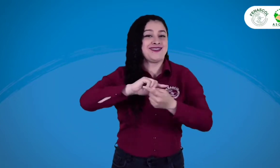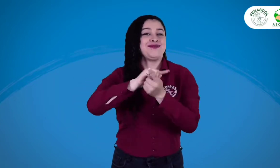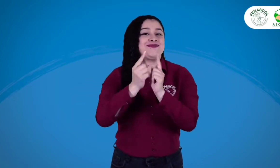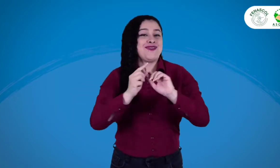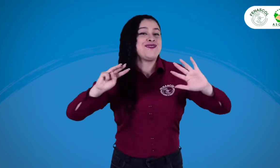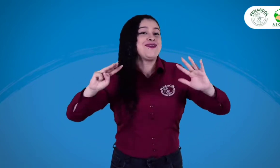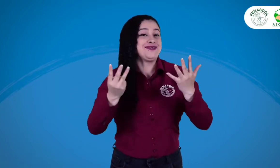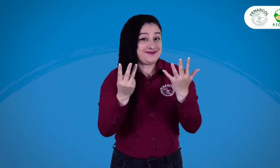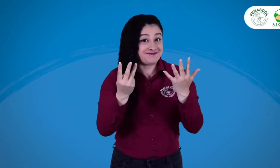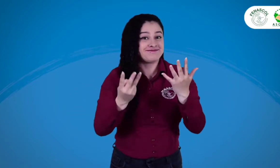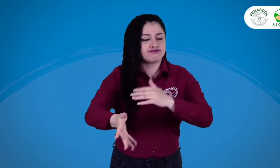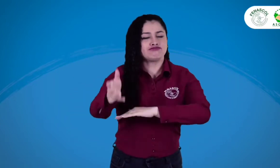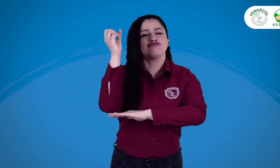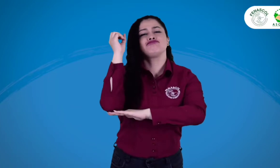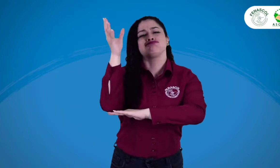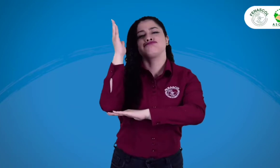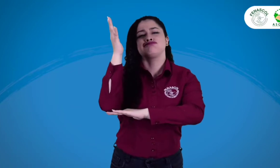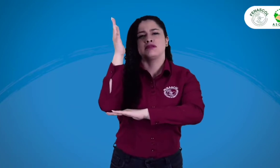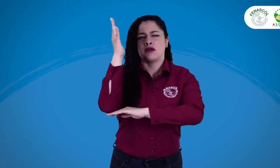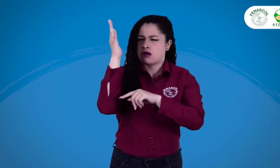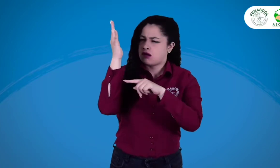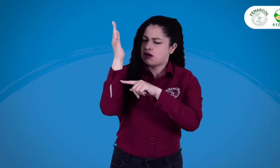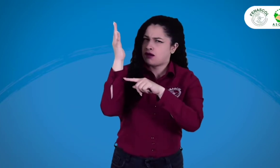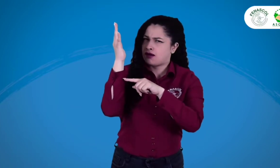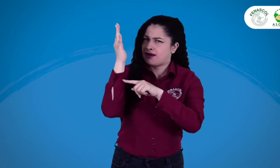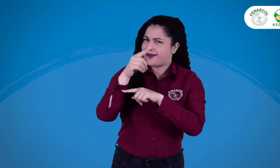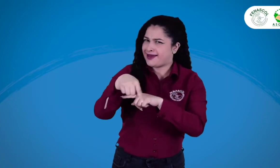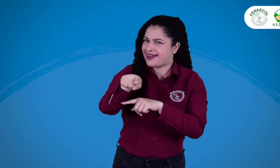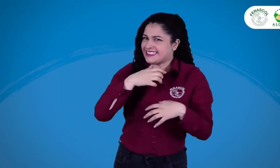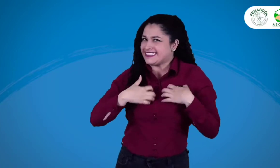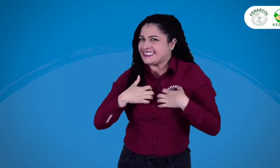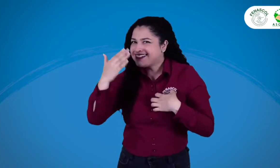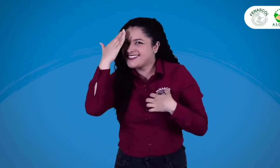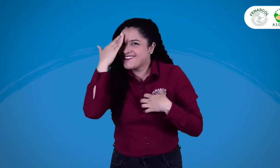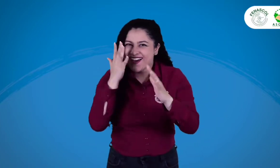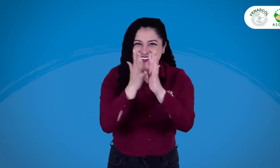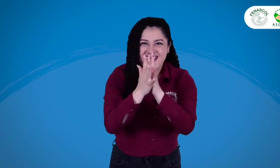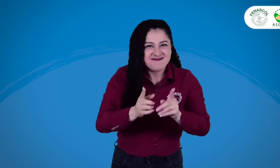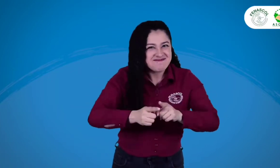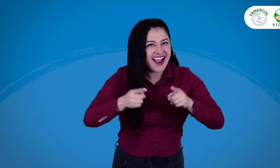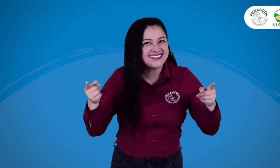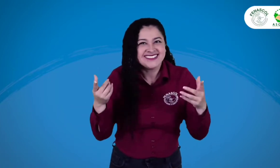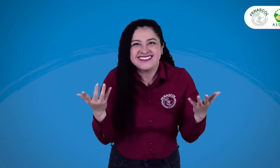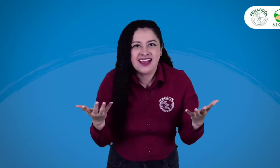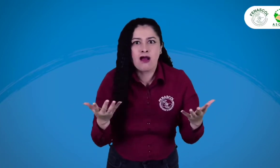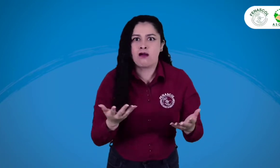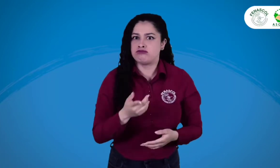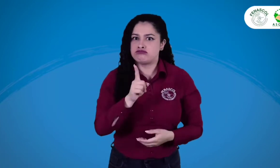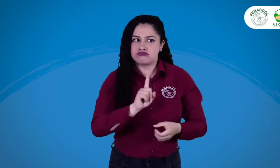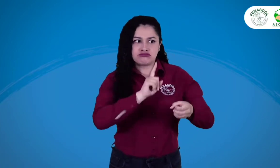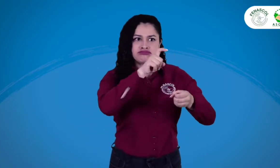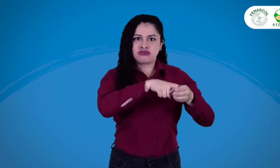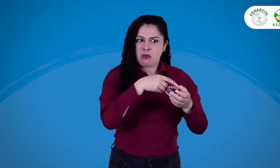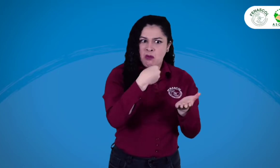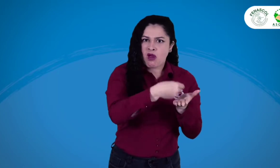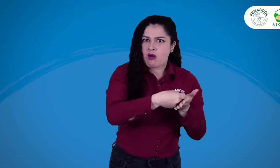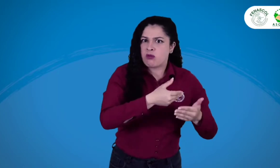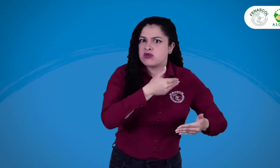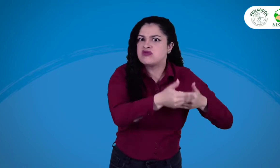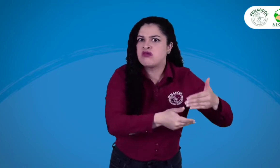Colombia y que desean conocer un poco más sobre el